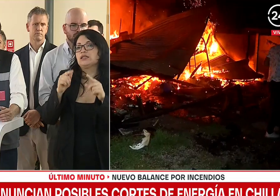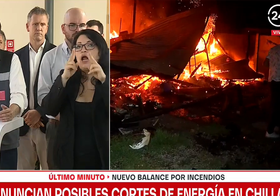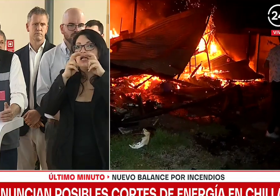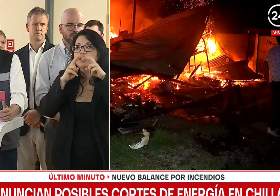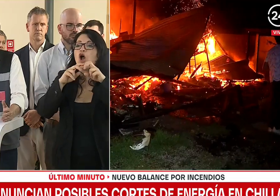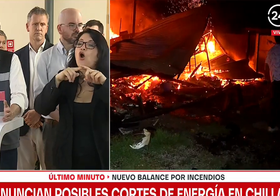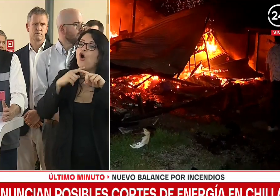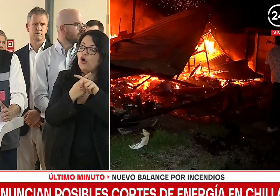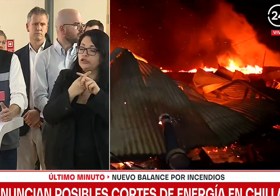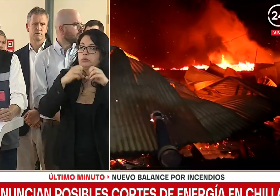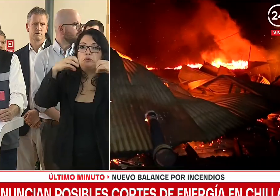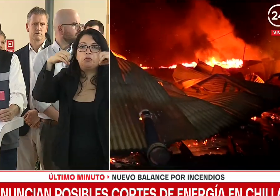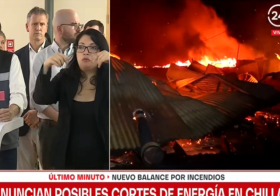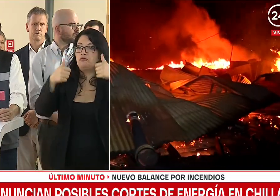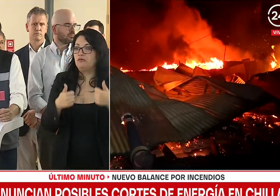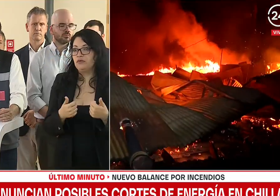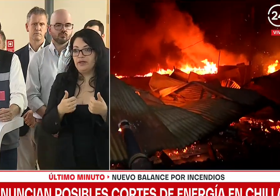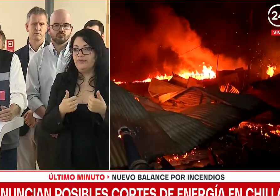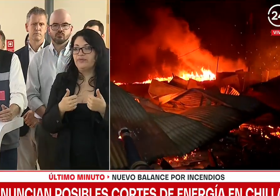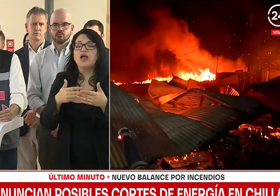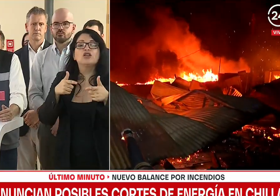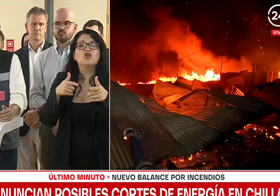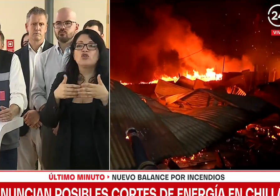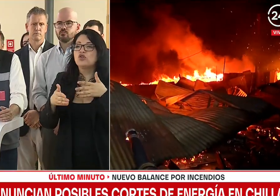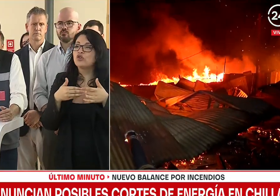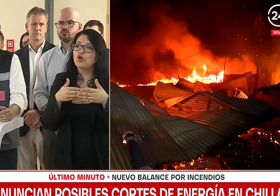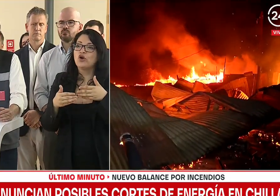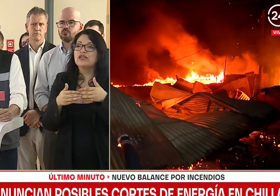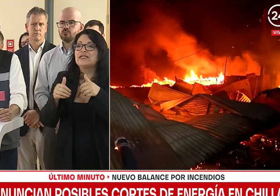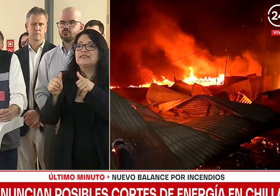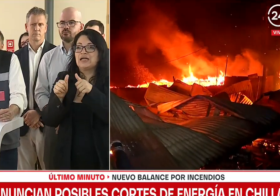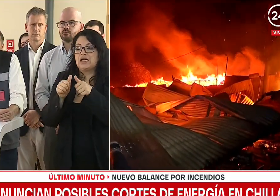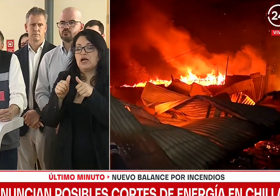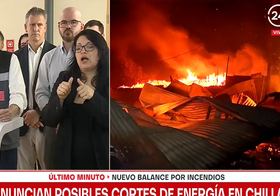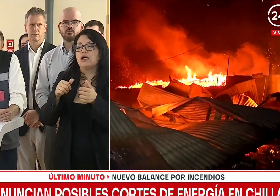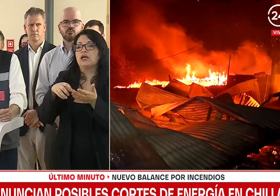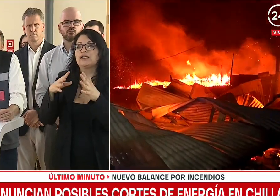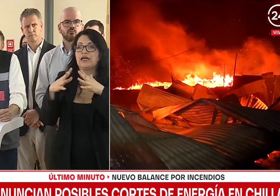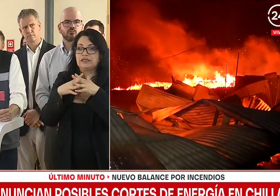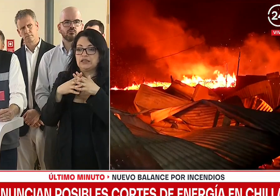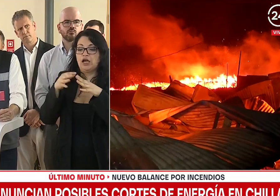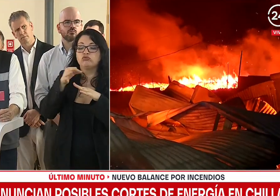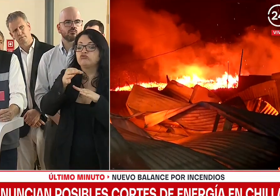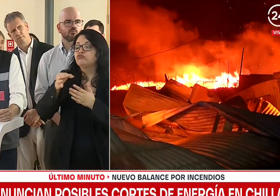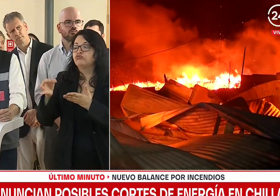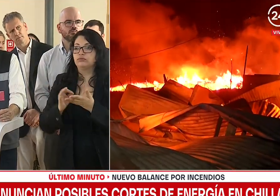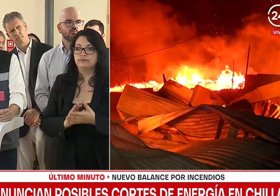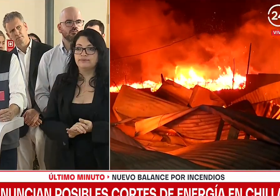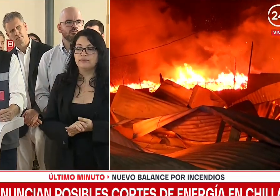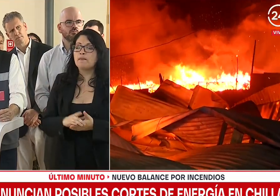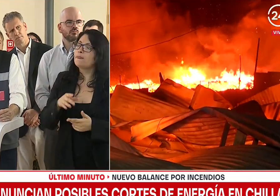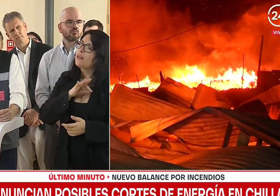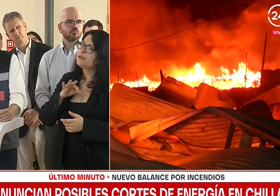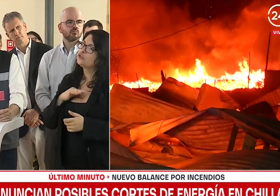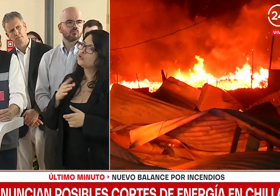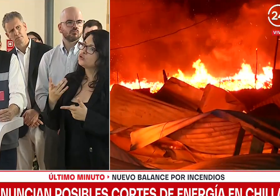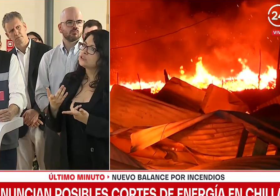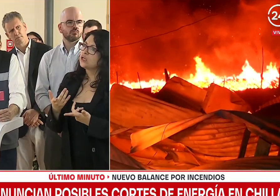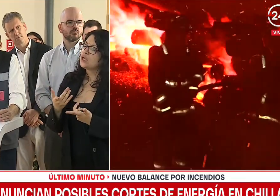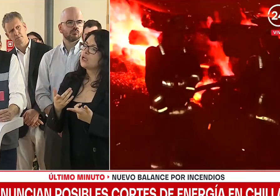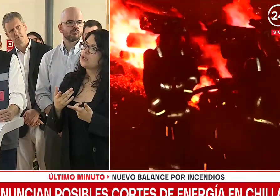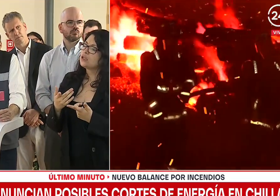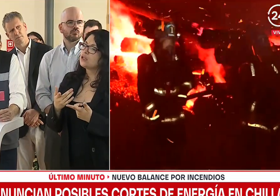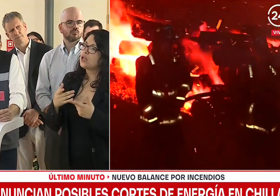serían recuperados. Esto nuevamente en las zonas aledañas a la ciudad de Chillán. Ministro, entonces está confirmado que el corte